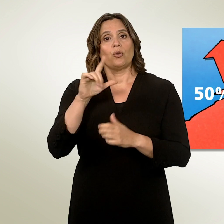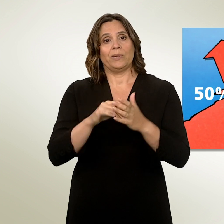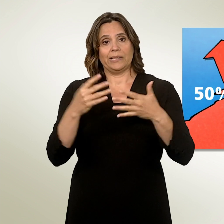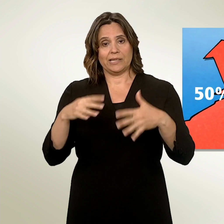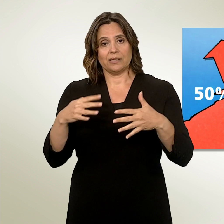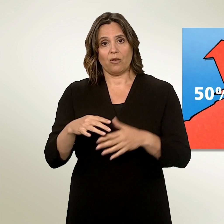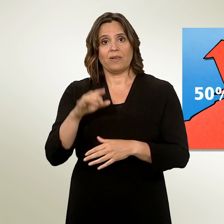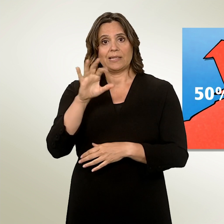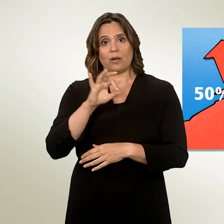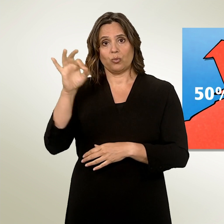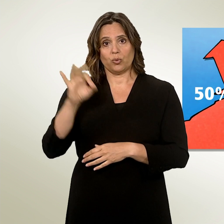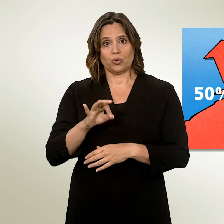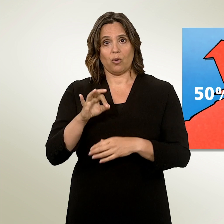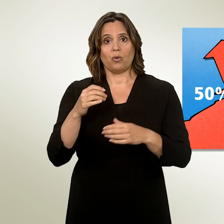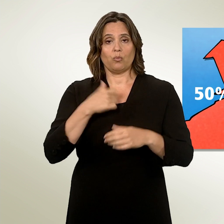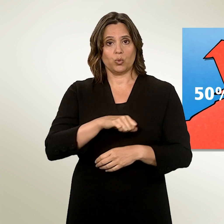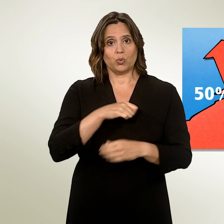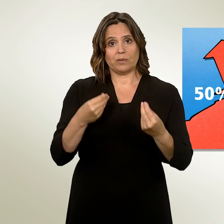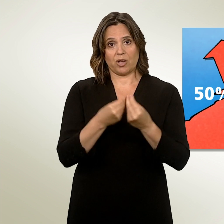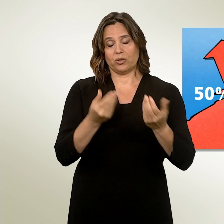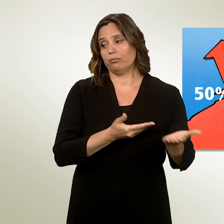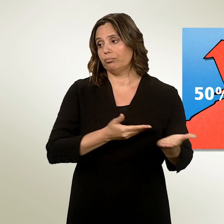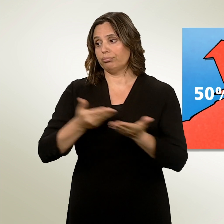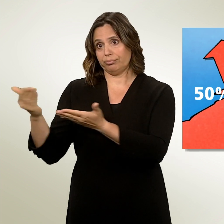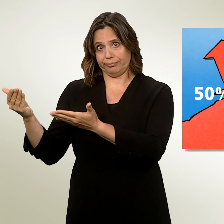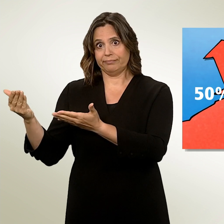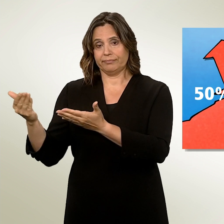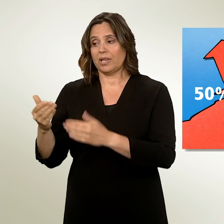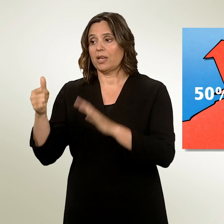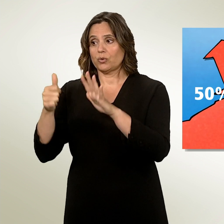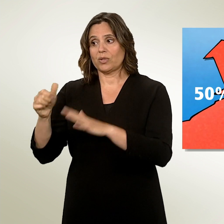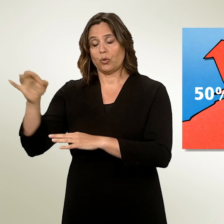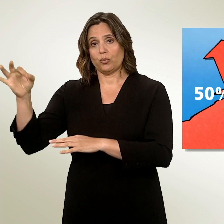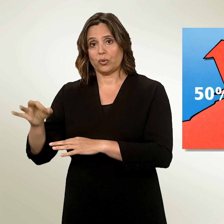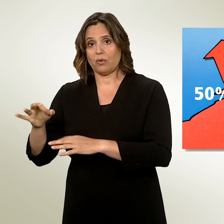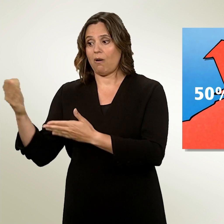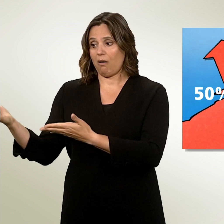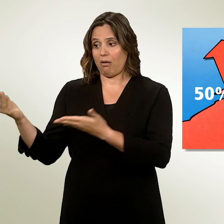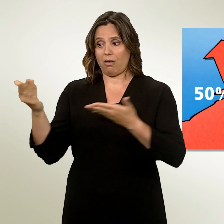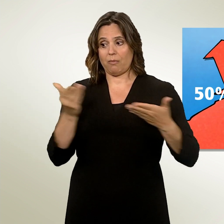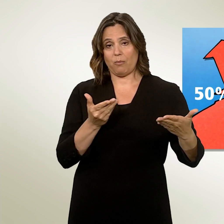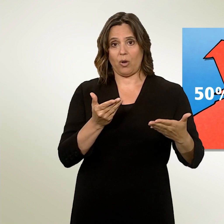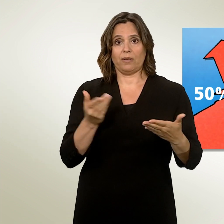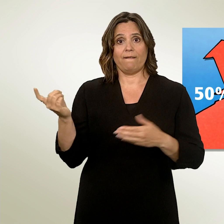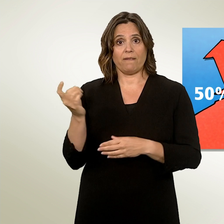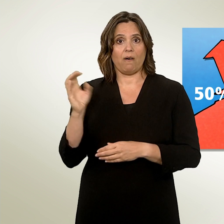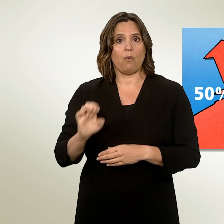Suisse l'étaient vers l'UE. Et plus de 60 % des marchandises importées provenaient de l'UE. L